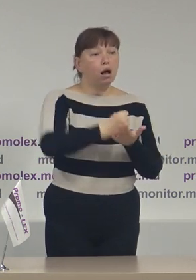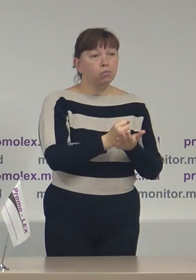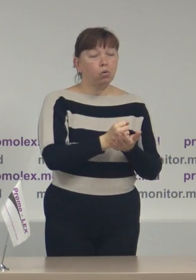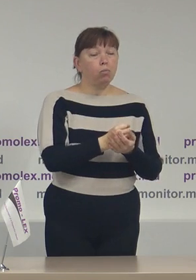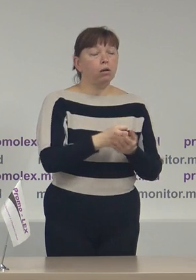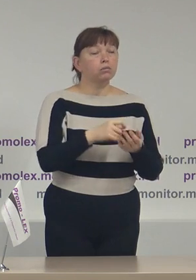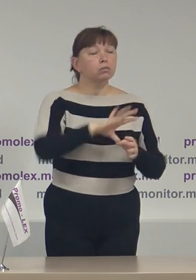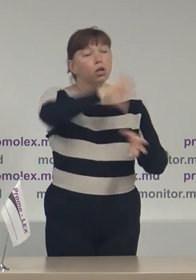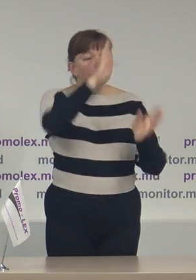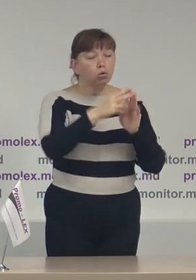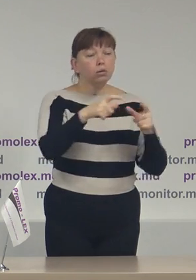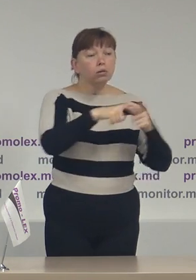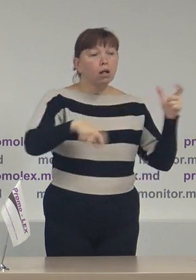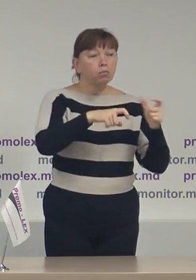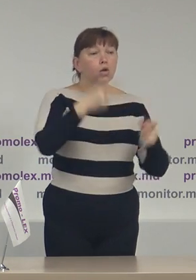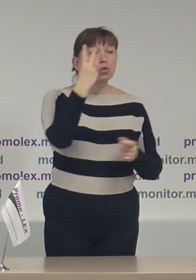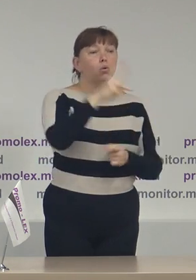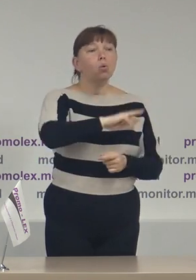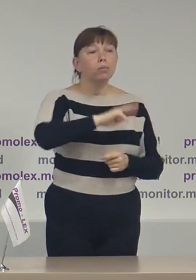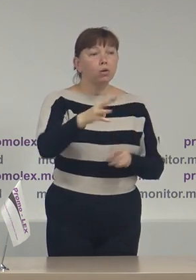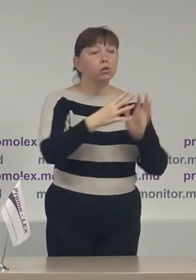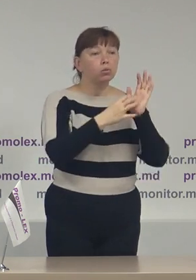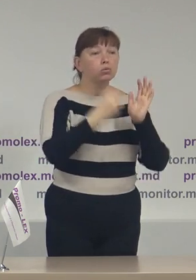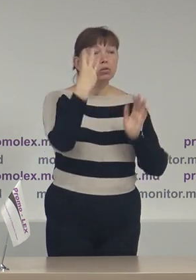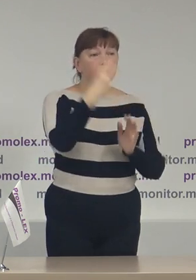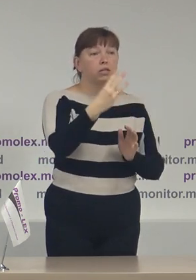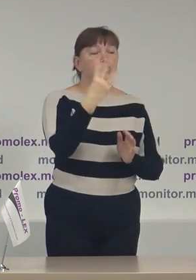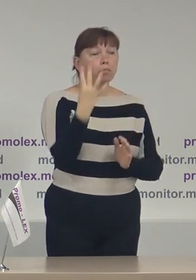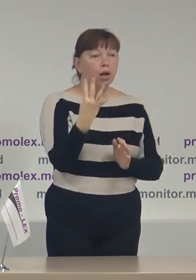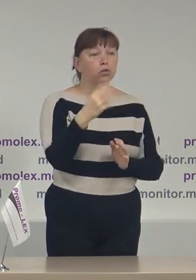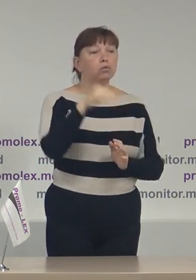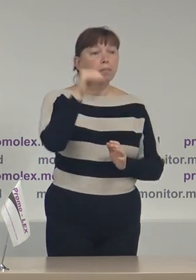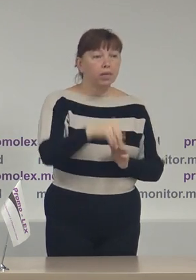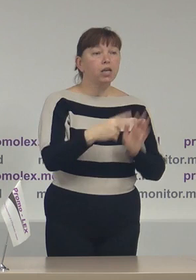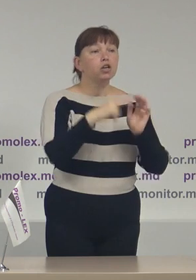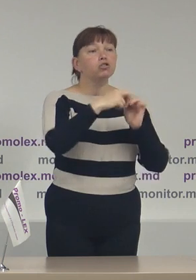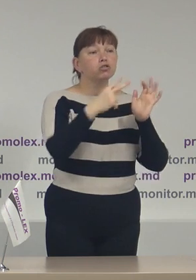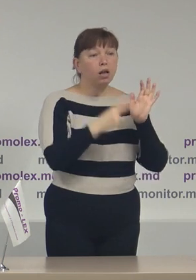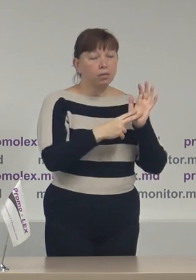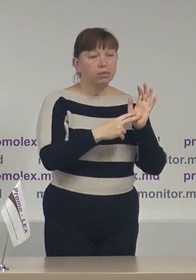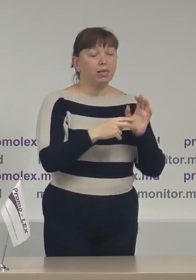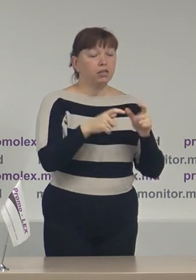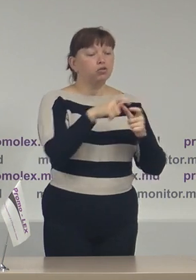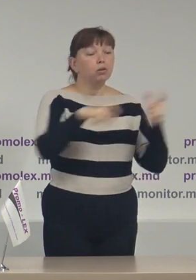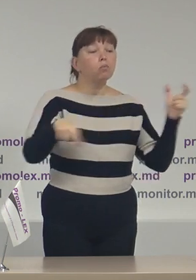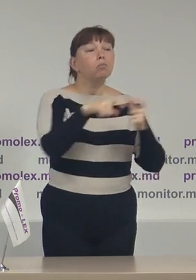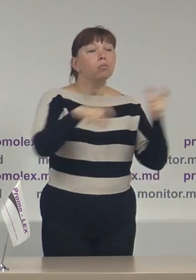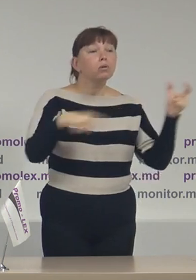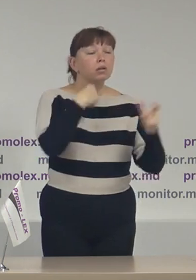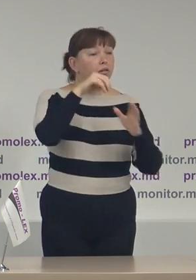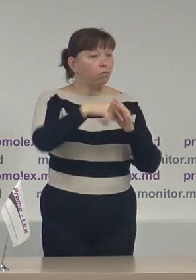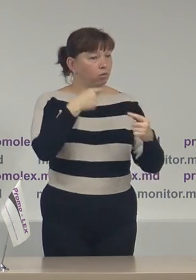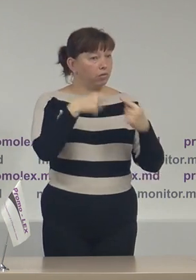tiraj total de 2.934.017 buletine de vot adică